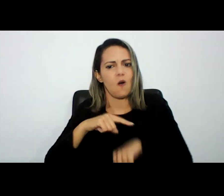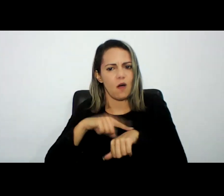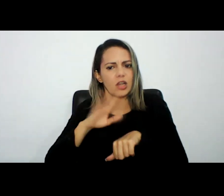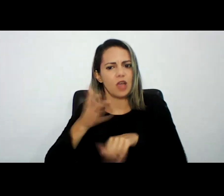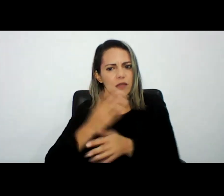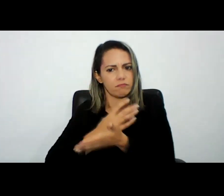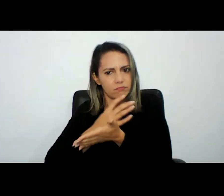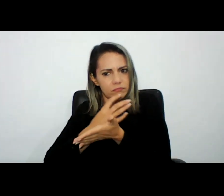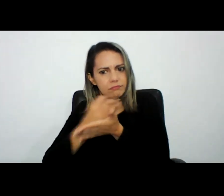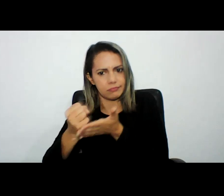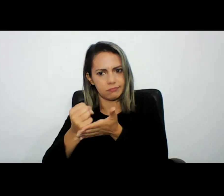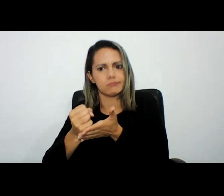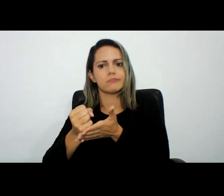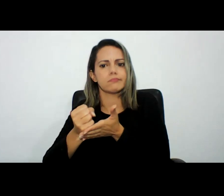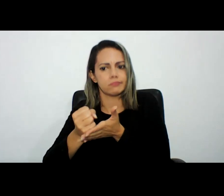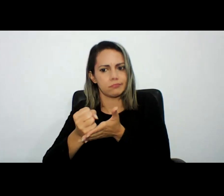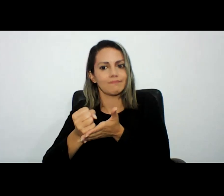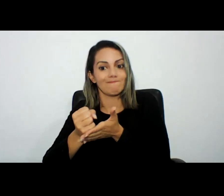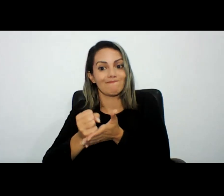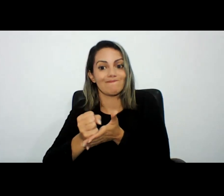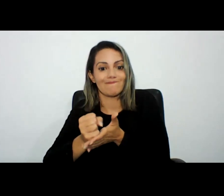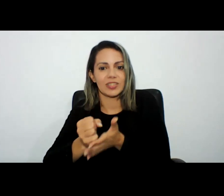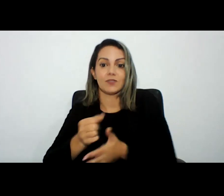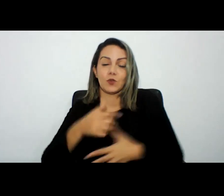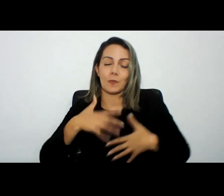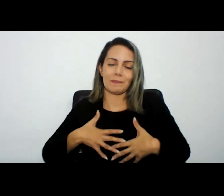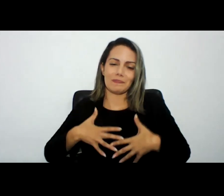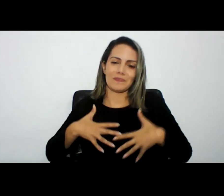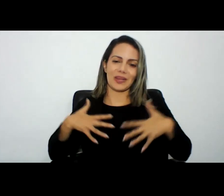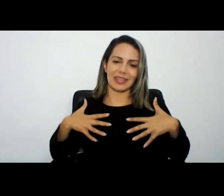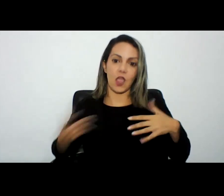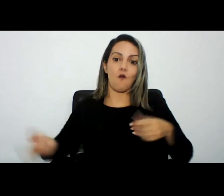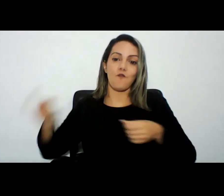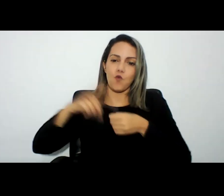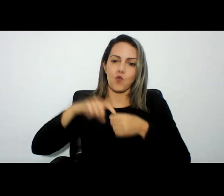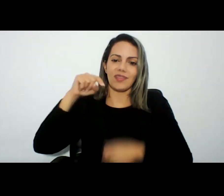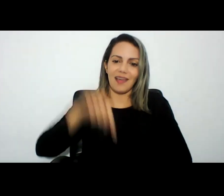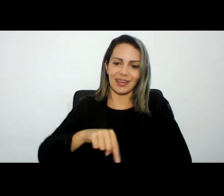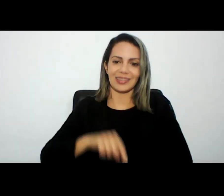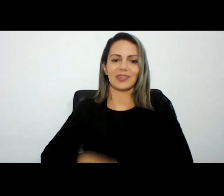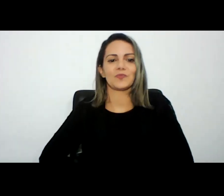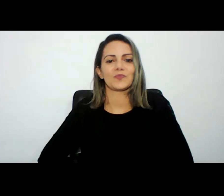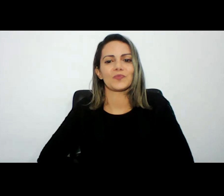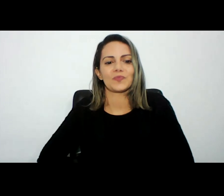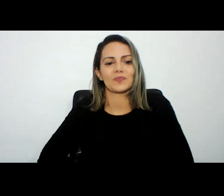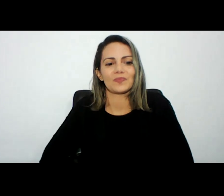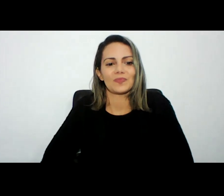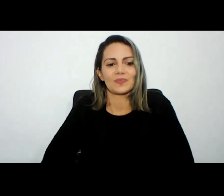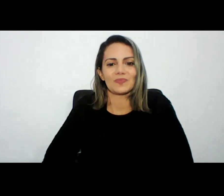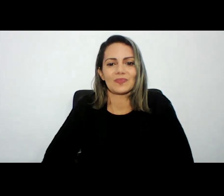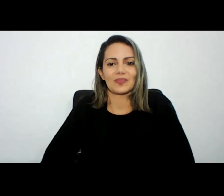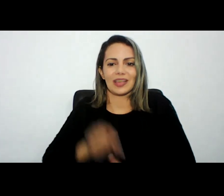era guardado foi um prazer voltar aqui falar nessa casa